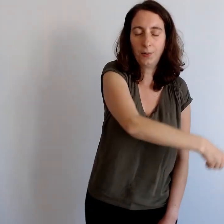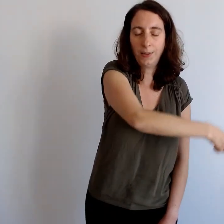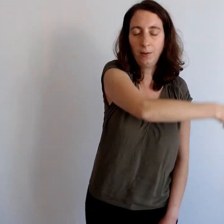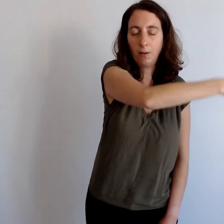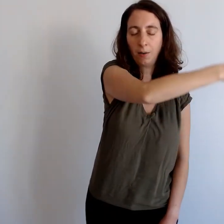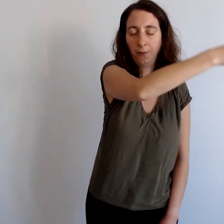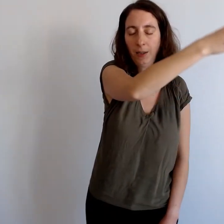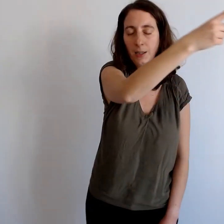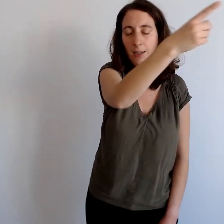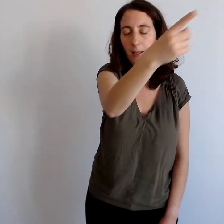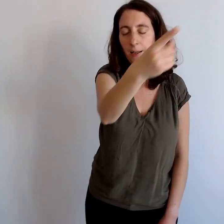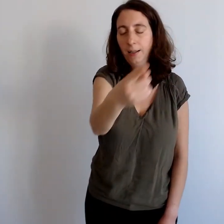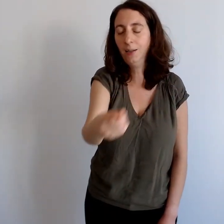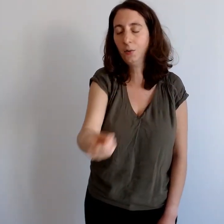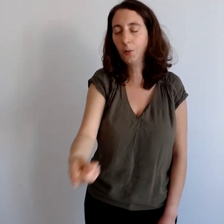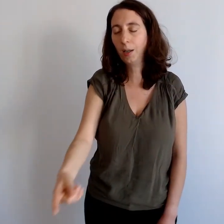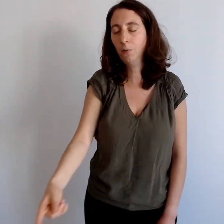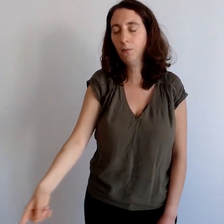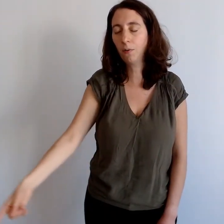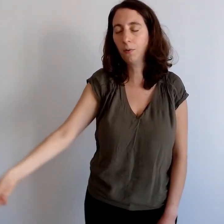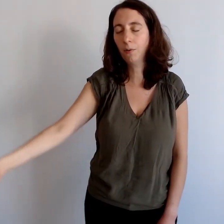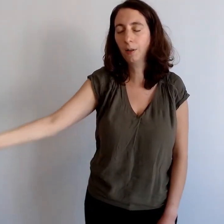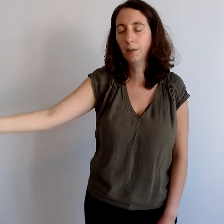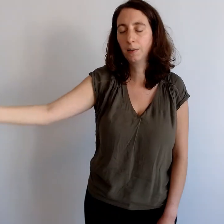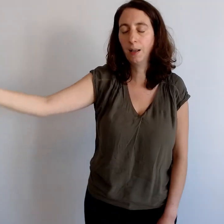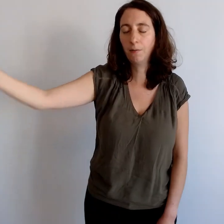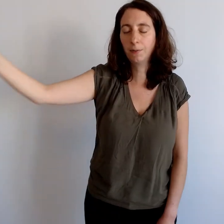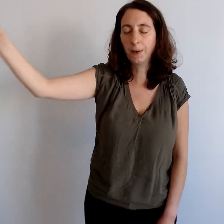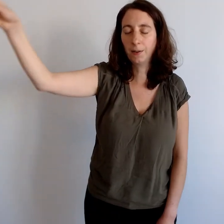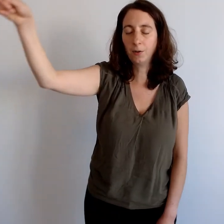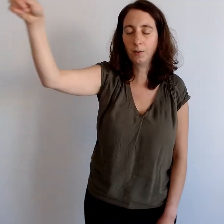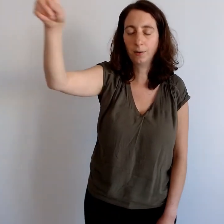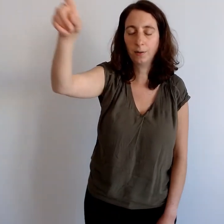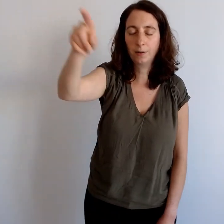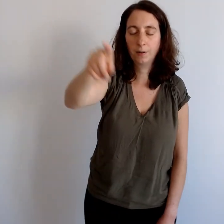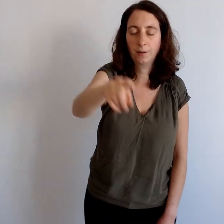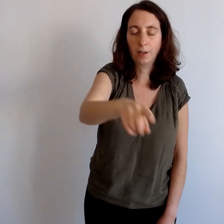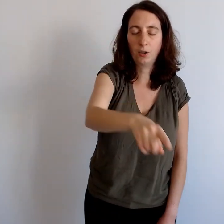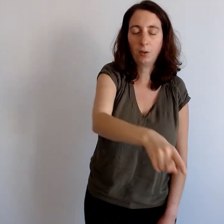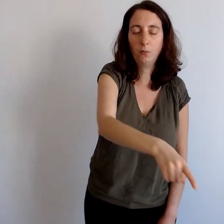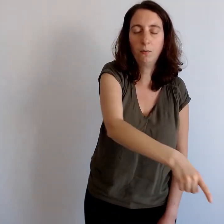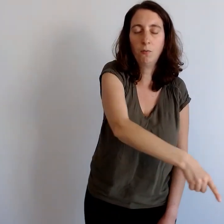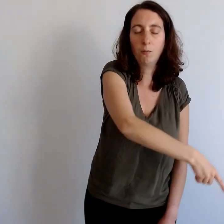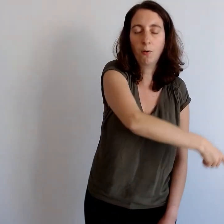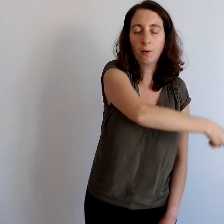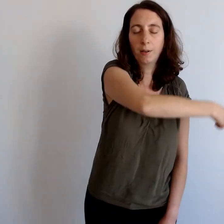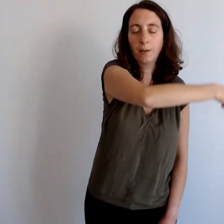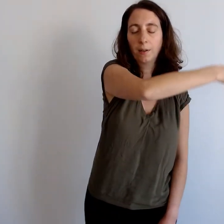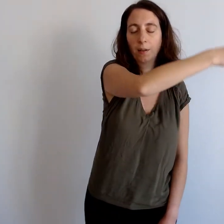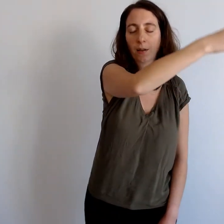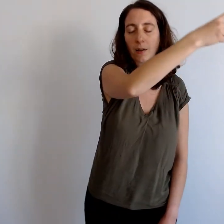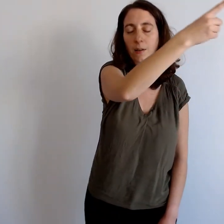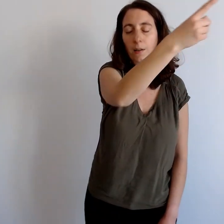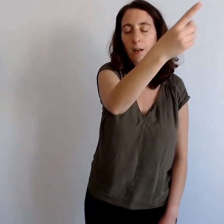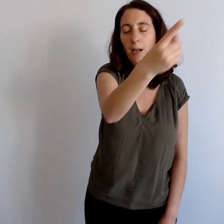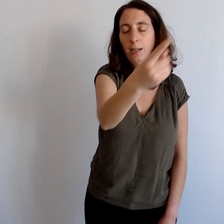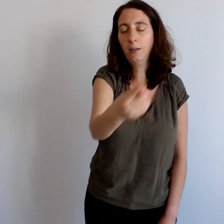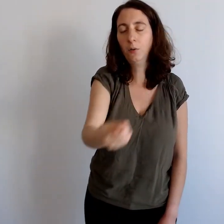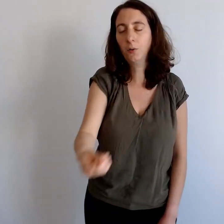signe de l'infini, ils se réouvrent davantage à chaque nouveau mouvement à l'idée de se